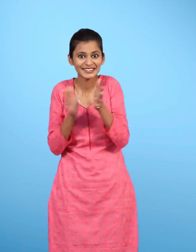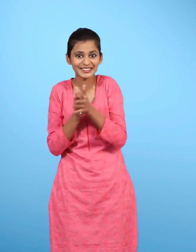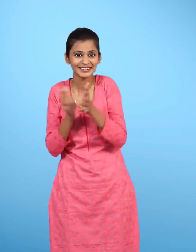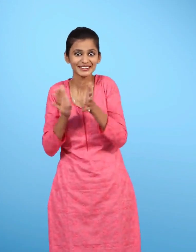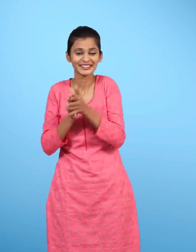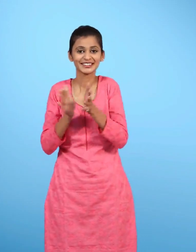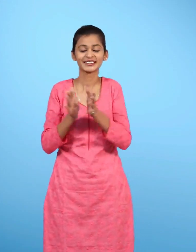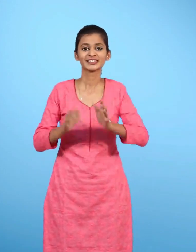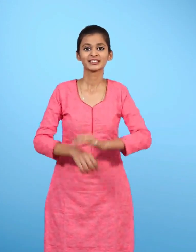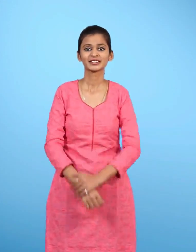बजाने लगे